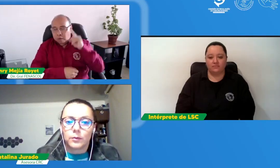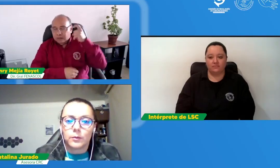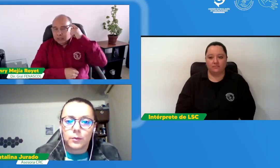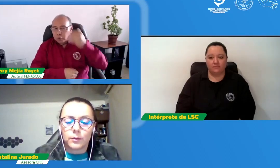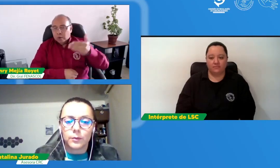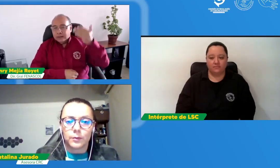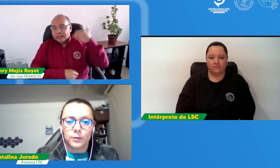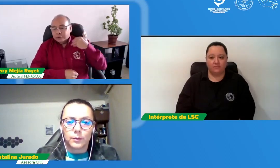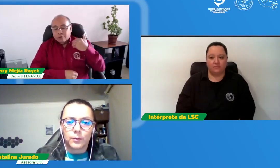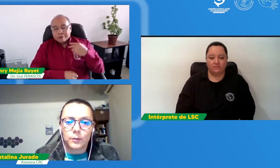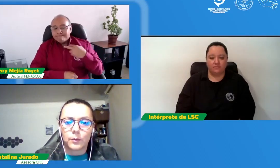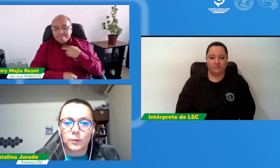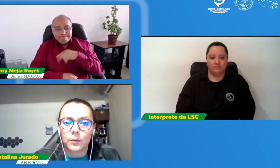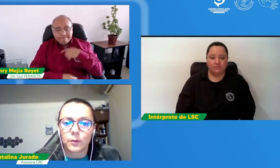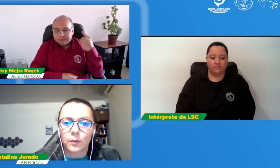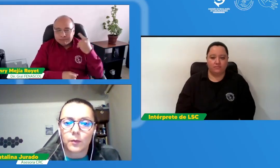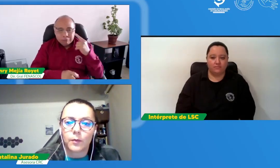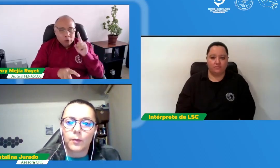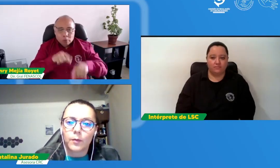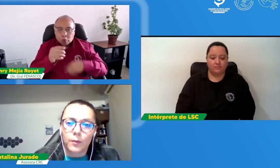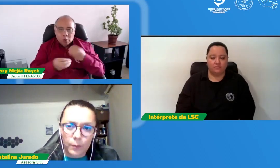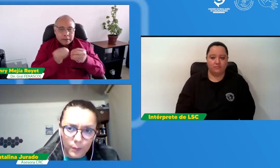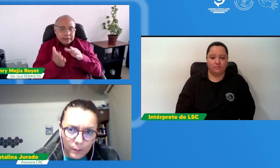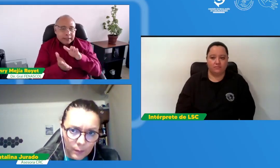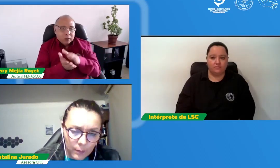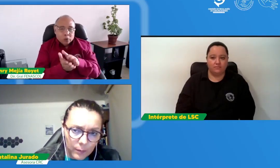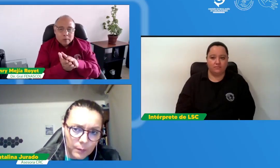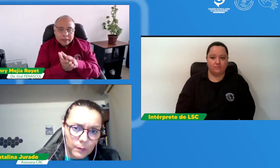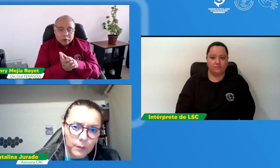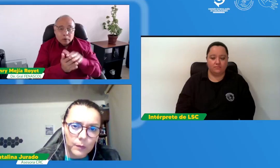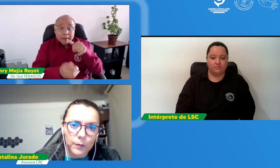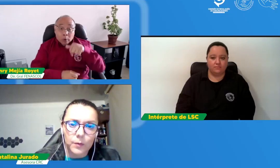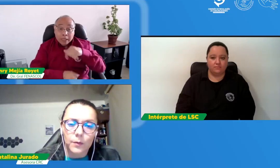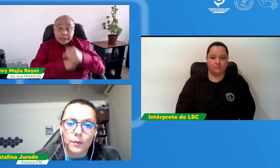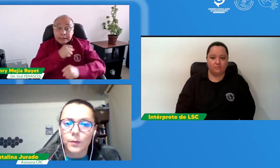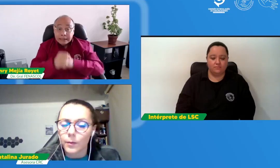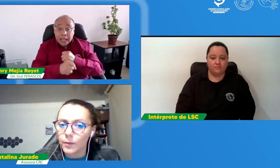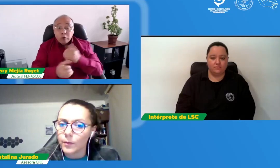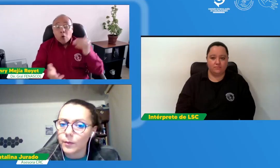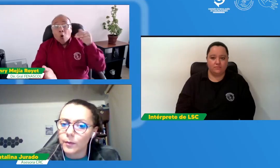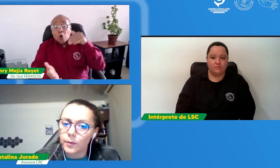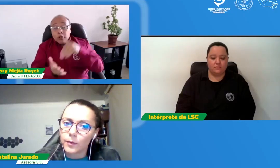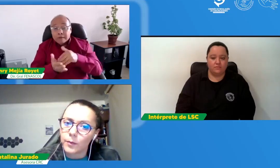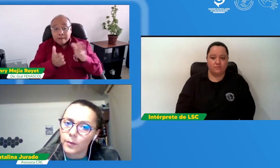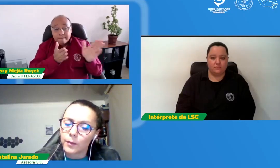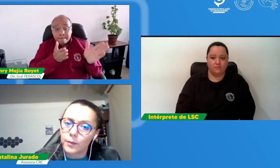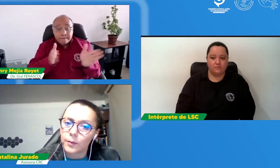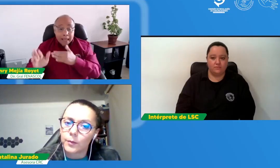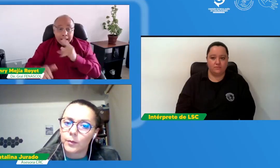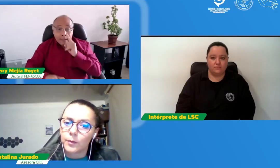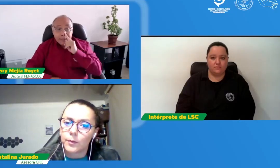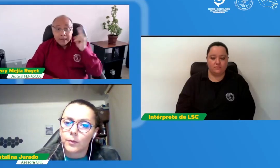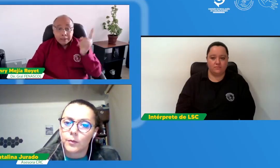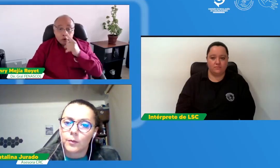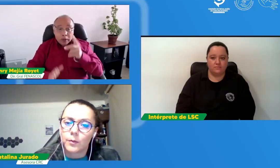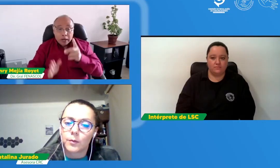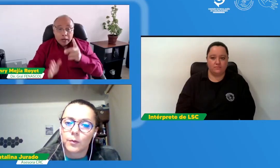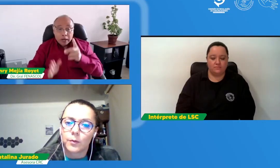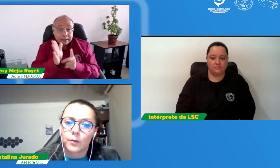el año pasado el gobierno anterior pues no pudo realizar un documento relacionado al plan